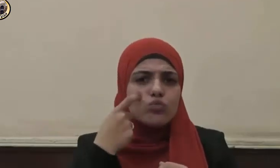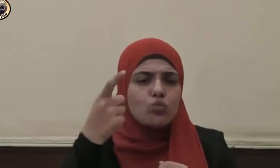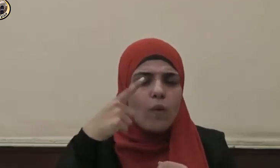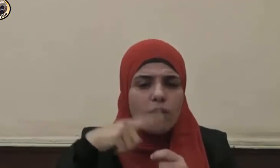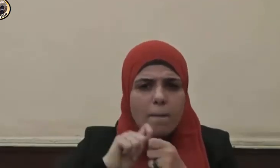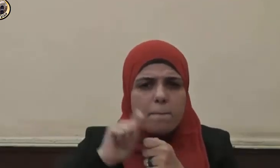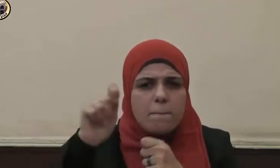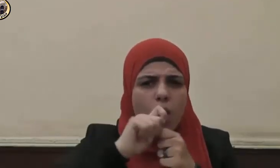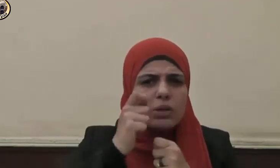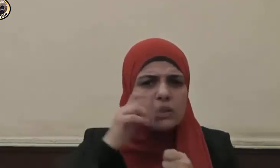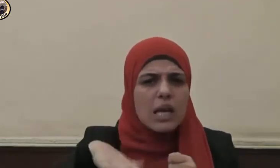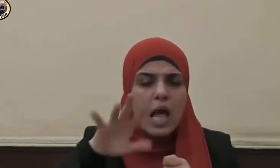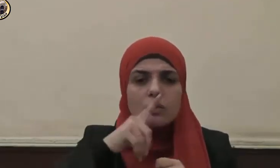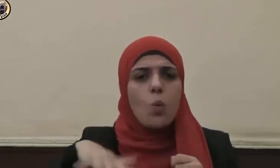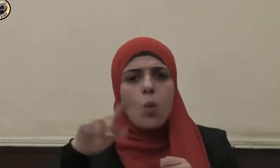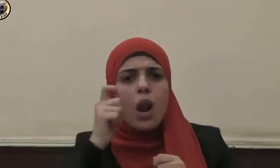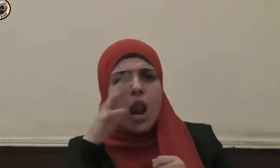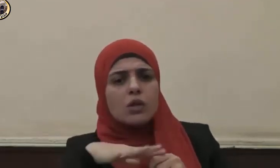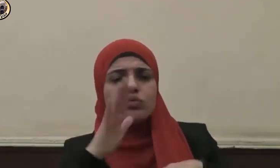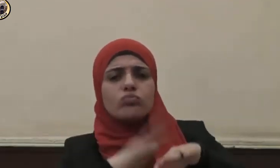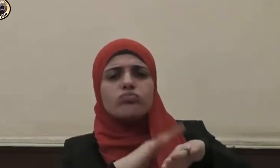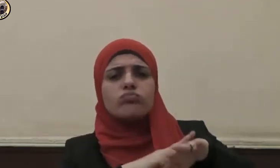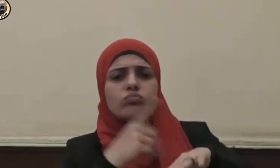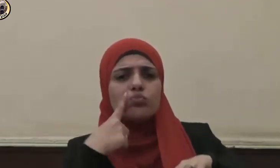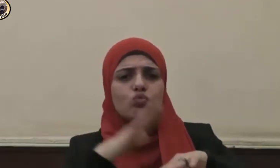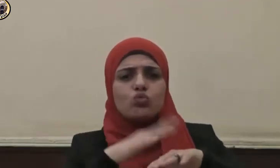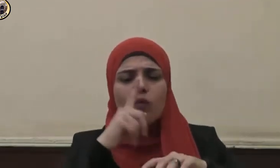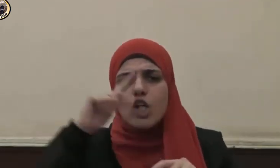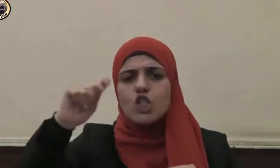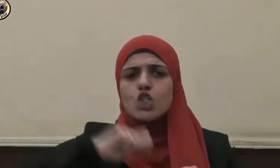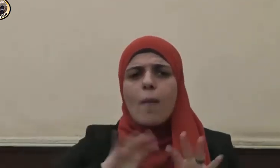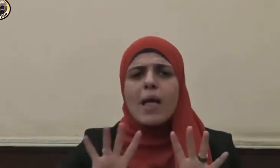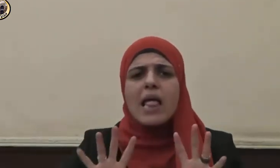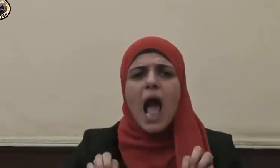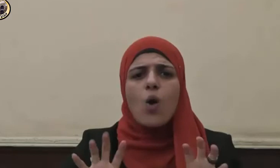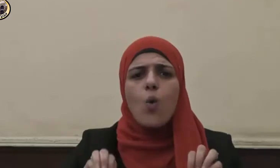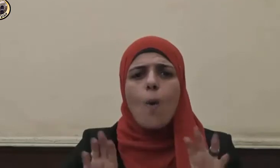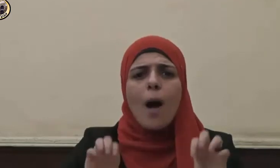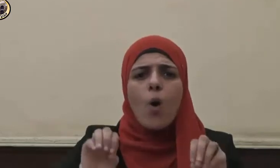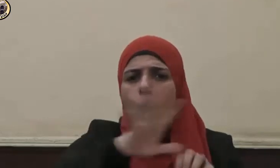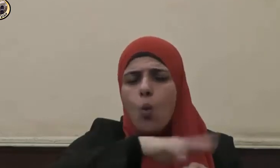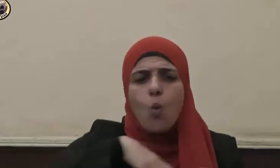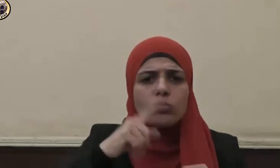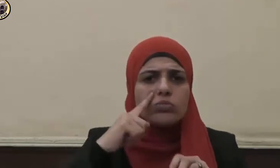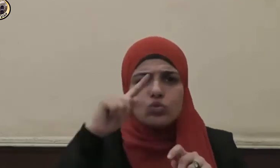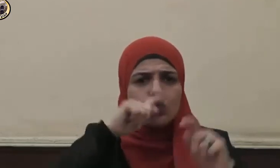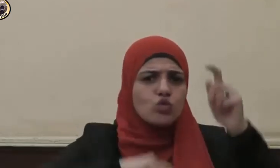اشتكوا إليه ظلم يأجوج ومأجوج وإغارتهم عليهم